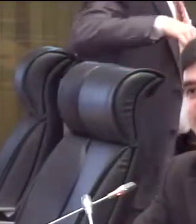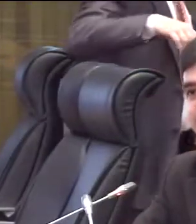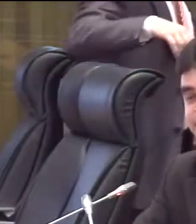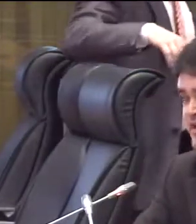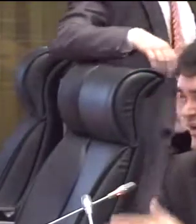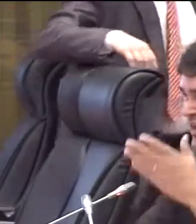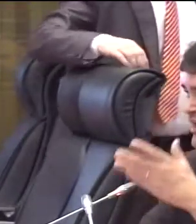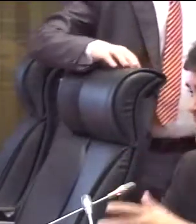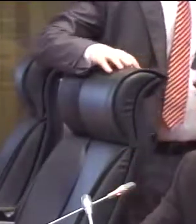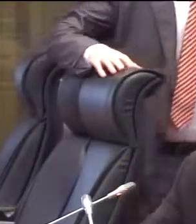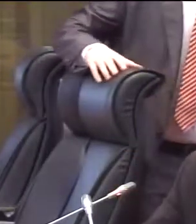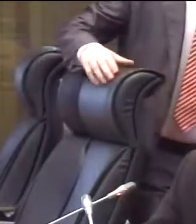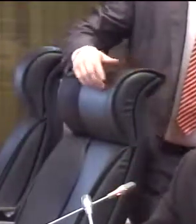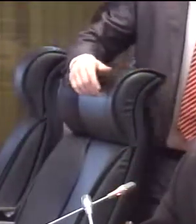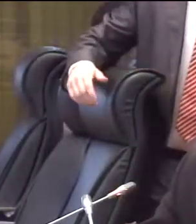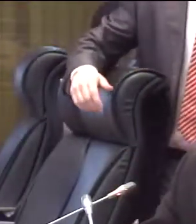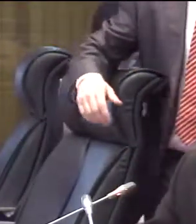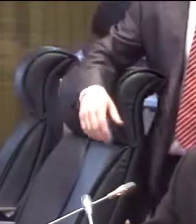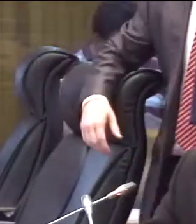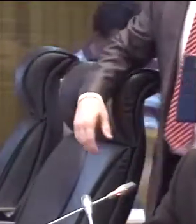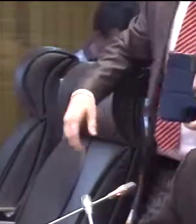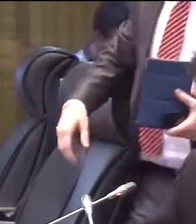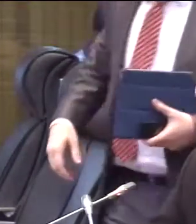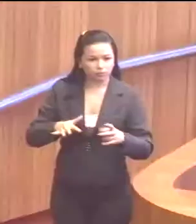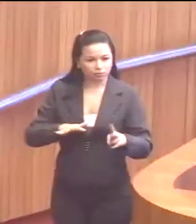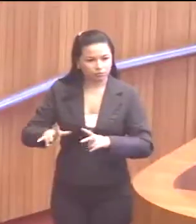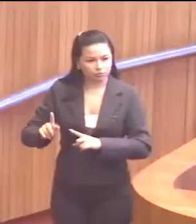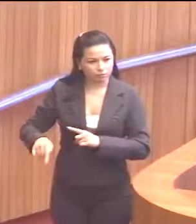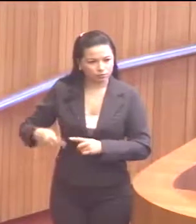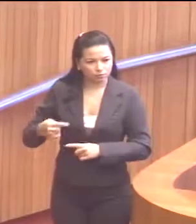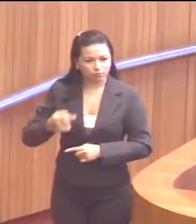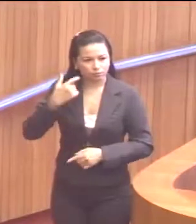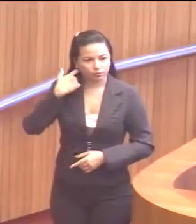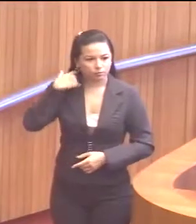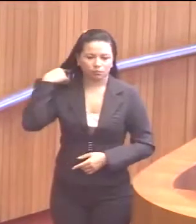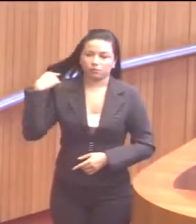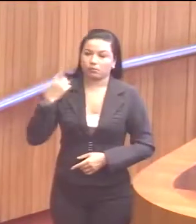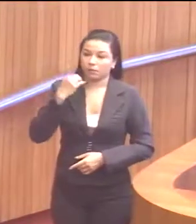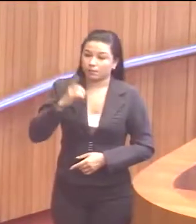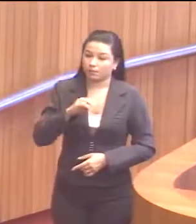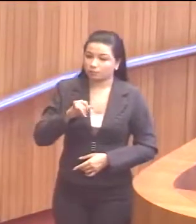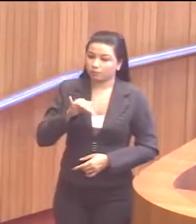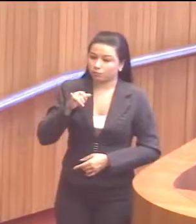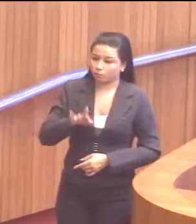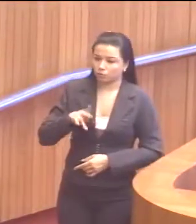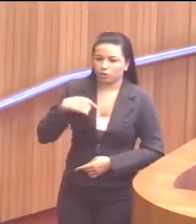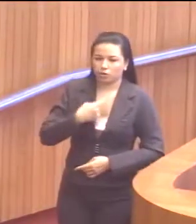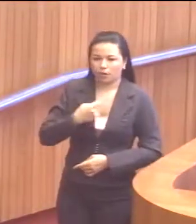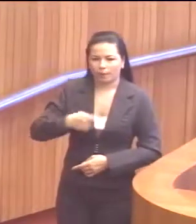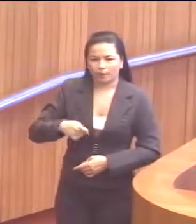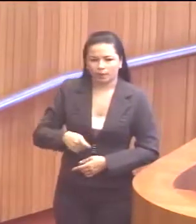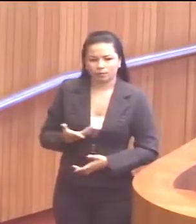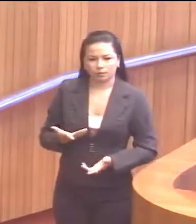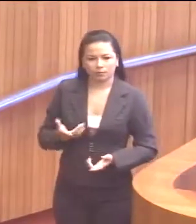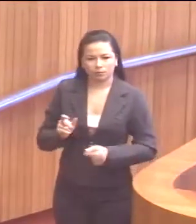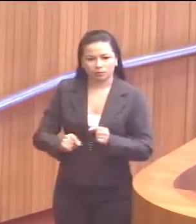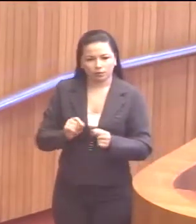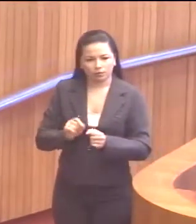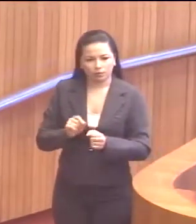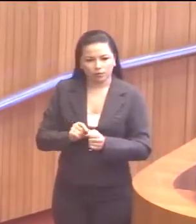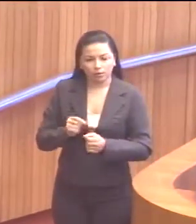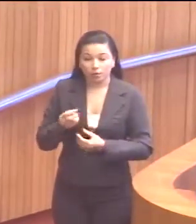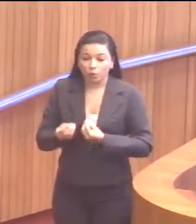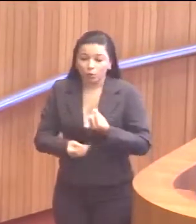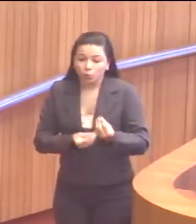a responsabilização por gerir-la. Mas esse assunto eu volto a tratar na semana que vem. Muito bem, deputado Rubens. Inclusive, acho que nós temos que nos debruçar para